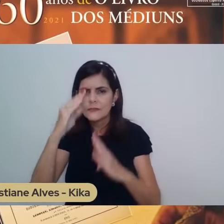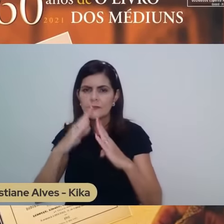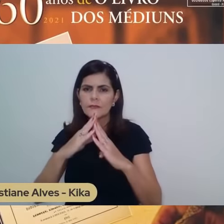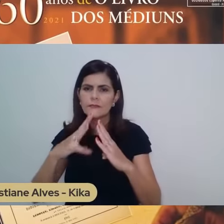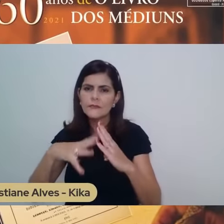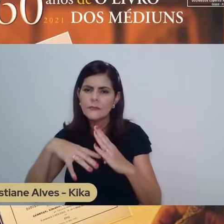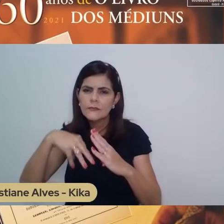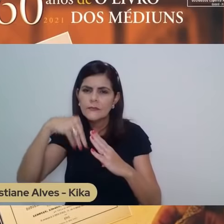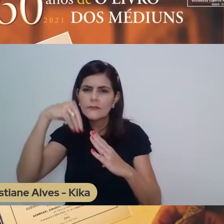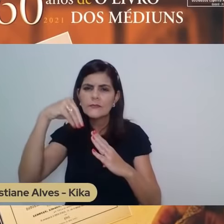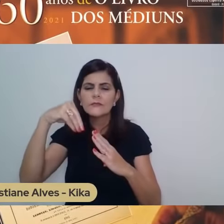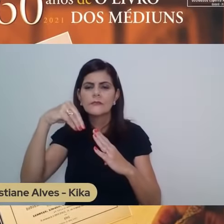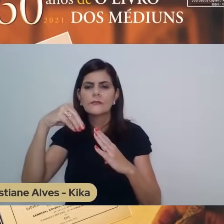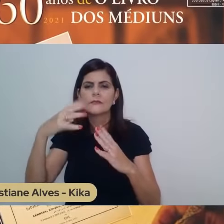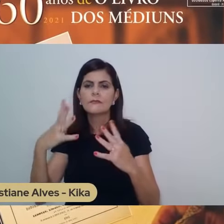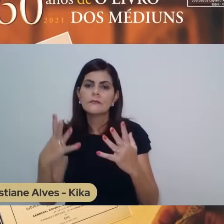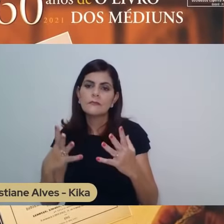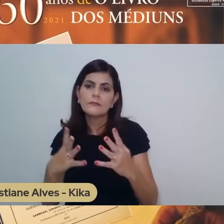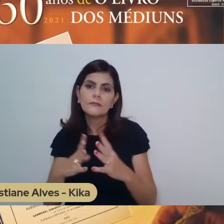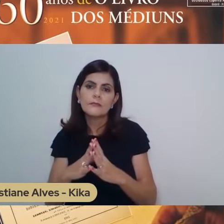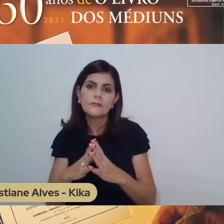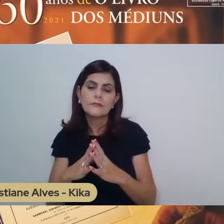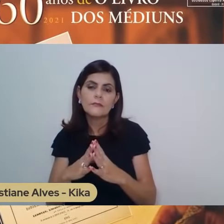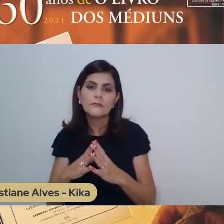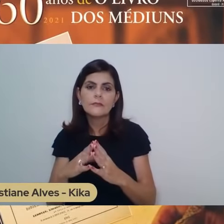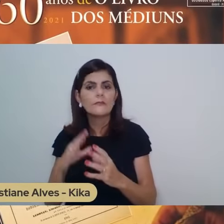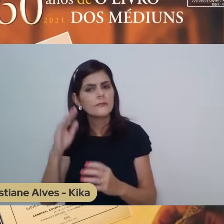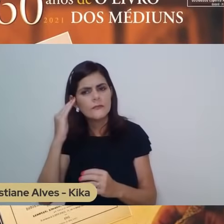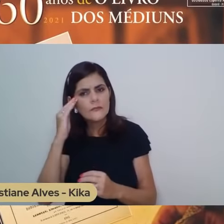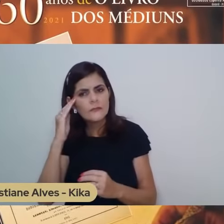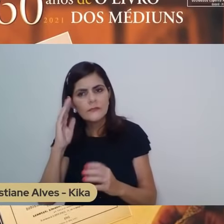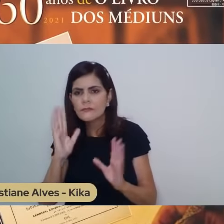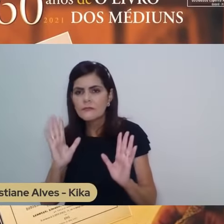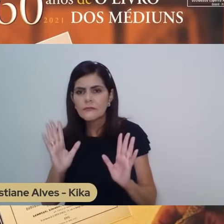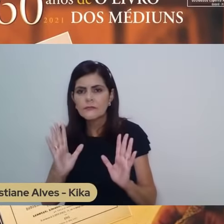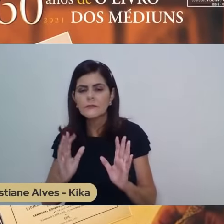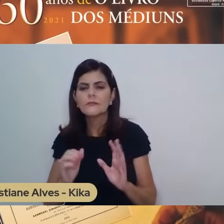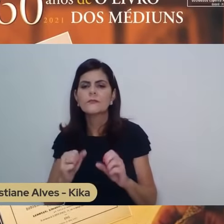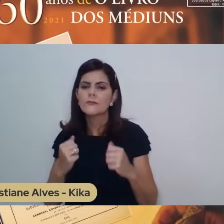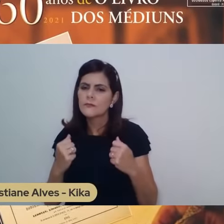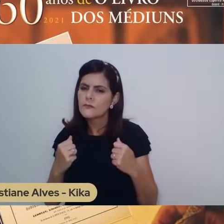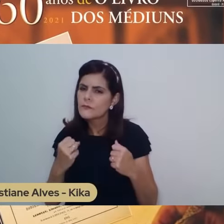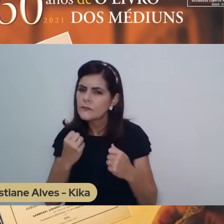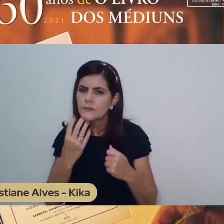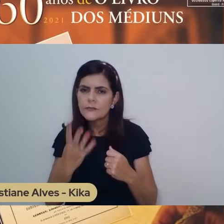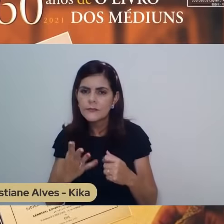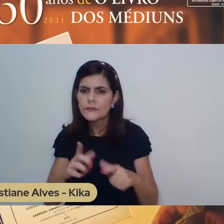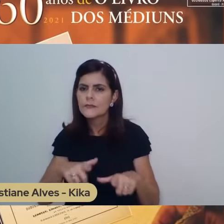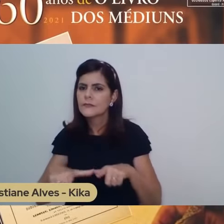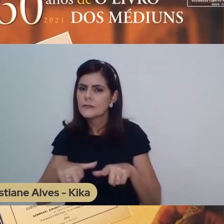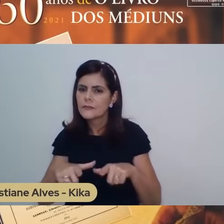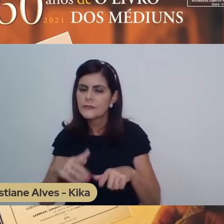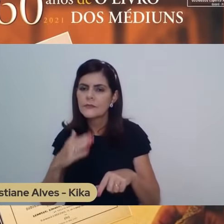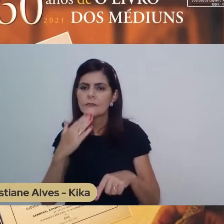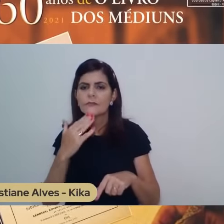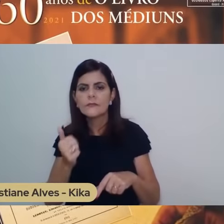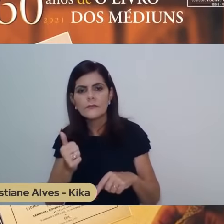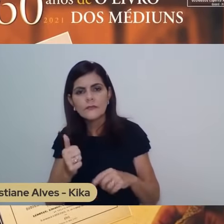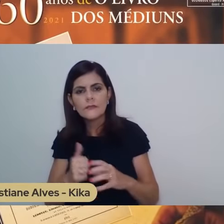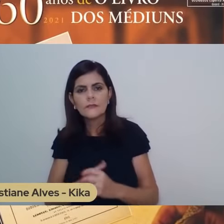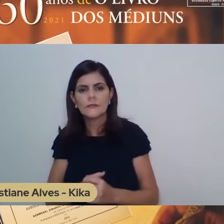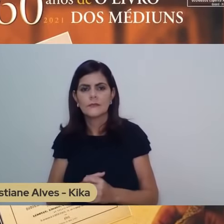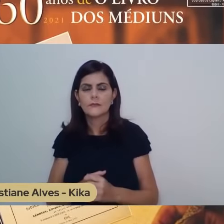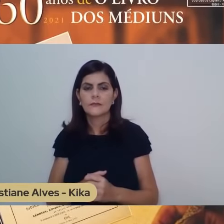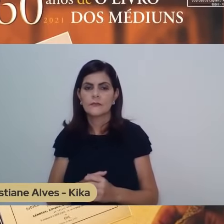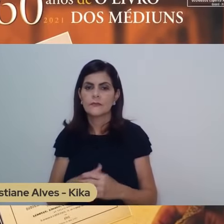que ainda não conta assim com tanta compreensão, siga servindo, trabalhando, fazendo o seu melhor. Ou que não conta com a